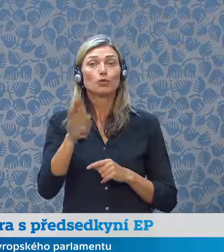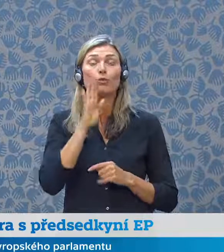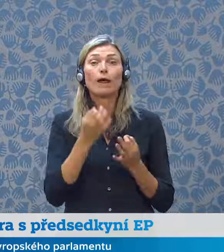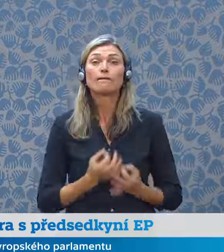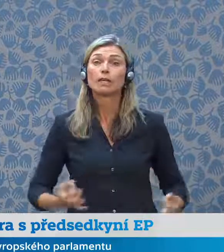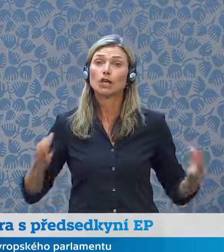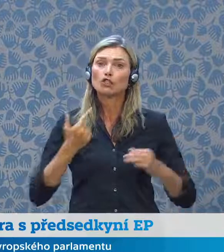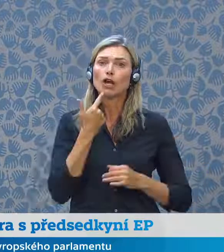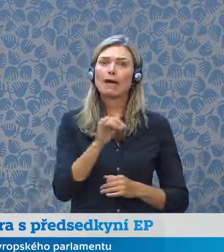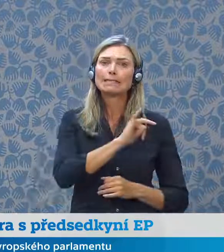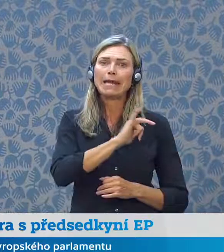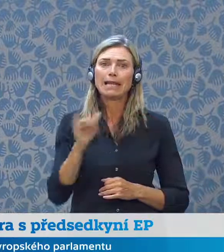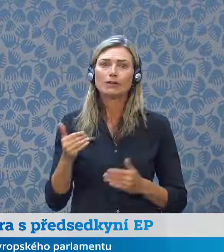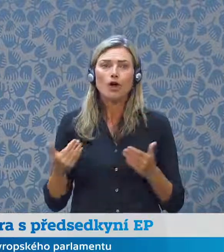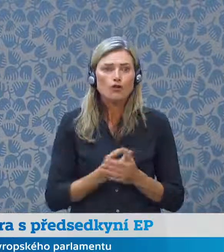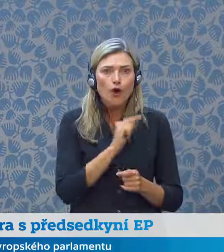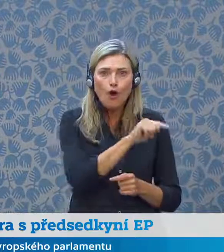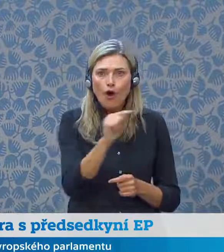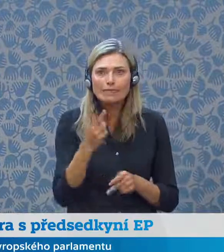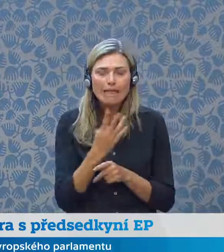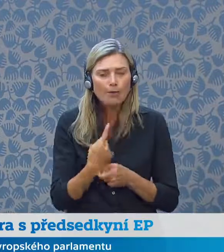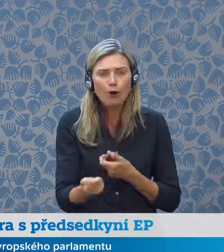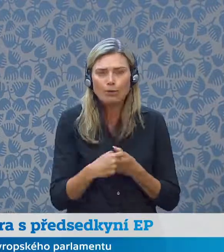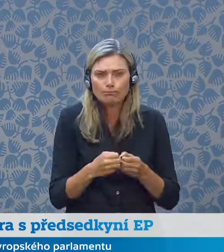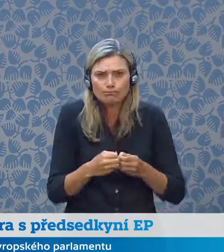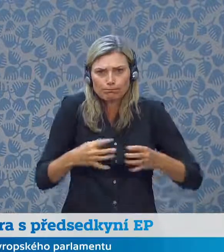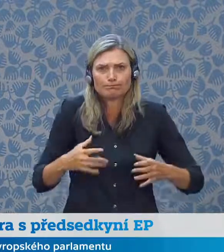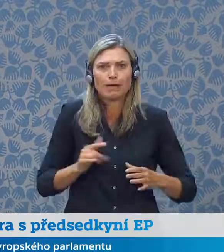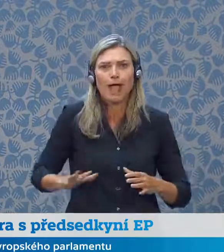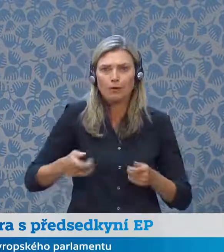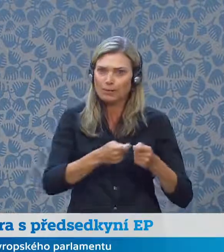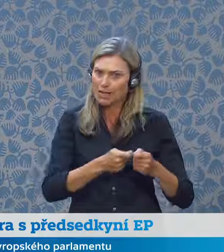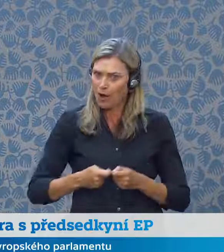těch 20 let od vstupu mnoha nových zemí do Evropské unie a